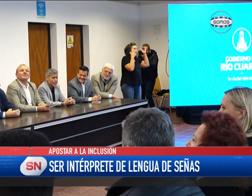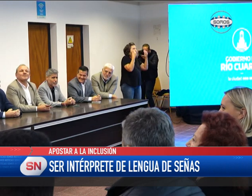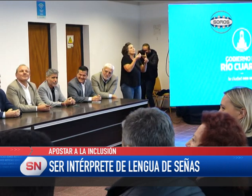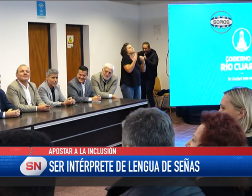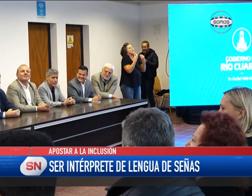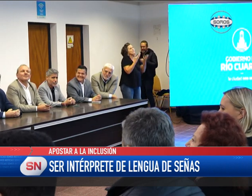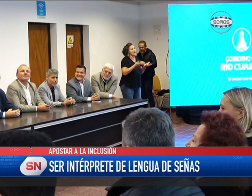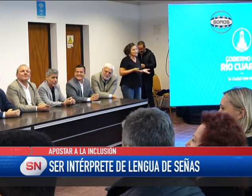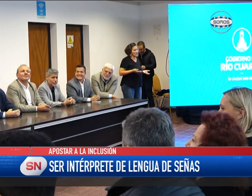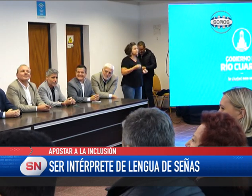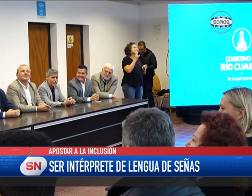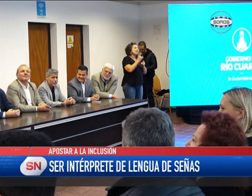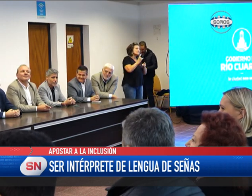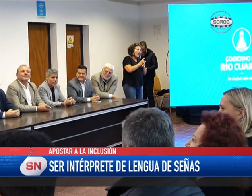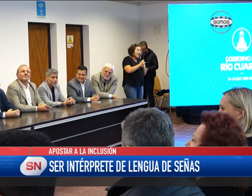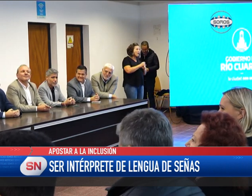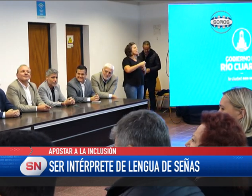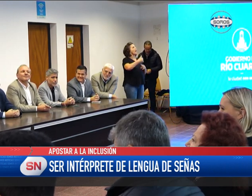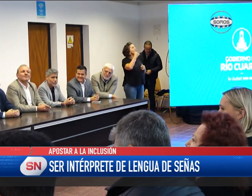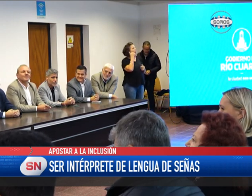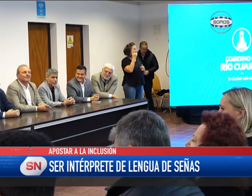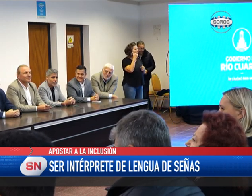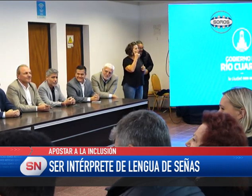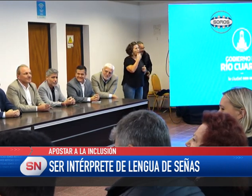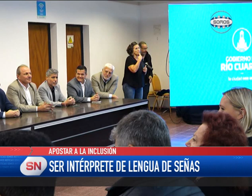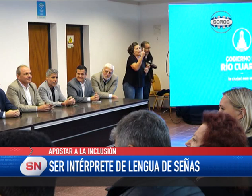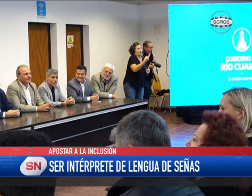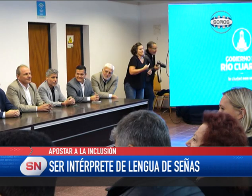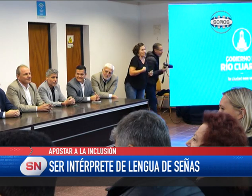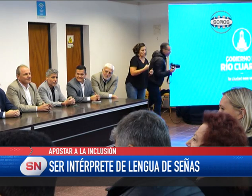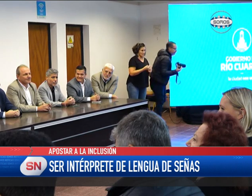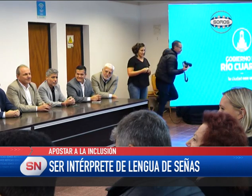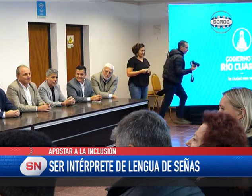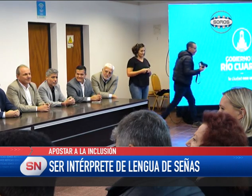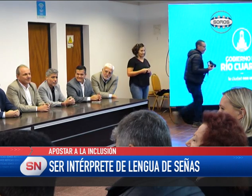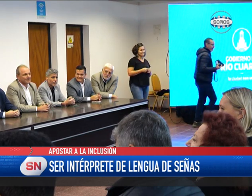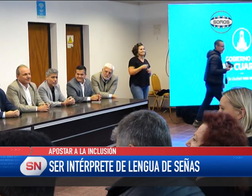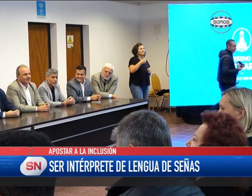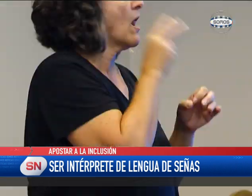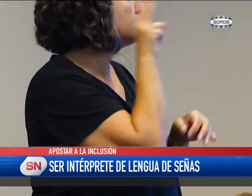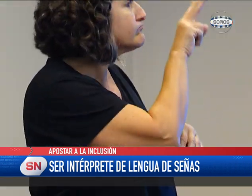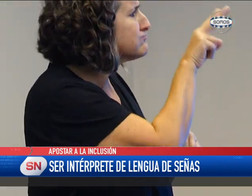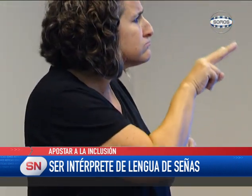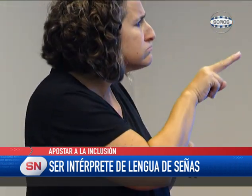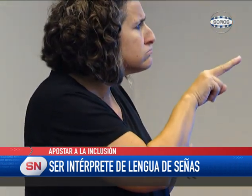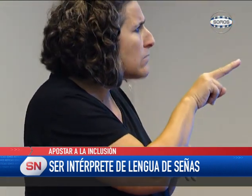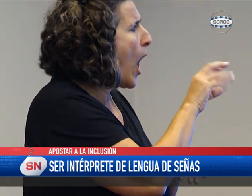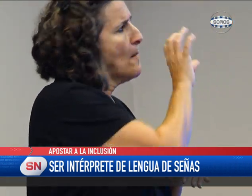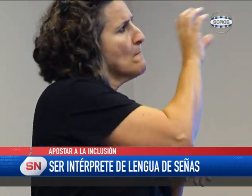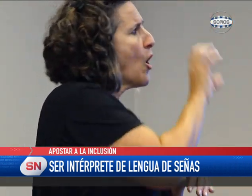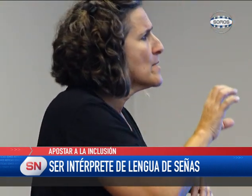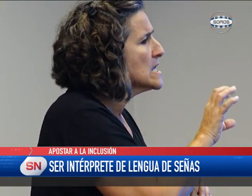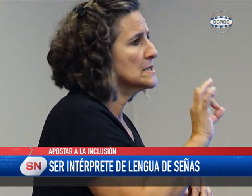acompañar. Sería importante, como mencionabas vos, que estés también en los otros actos de otras áreas, de otros temas de la